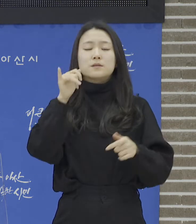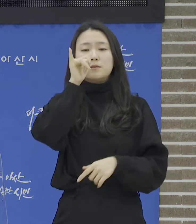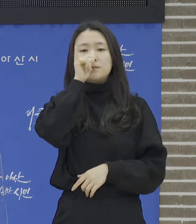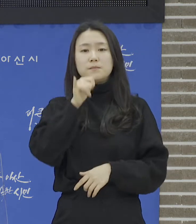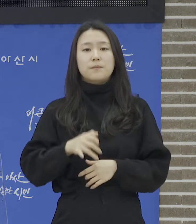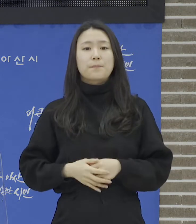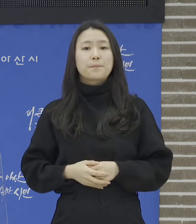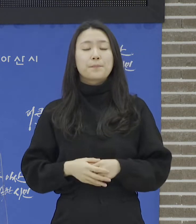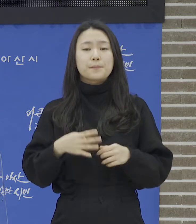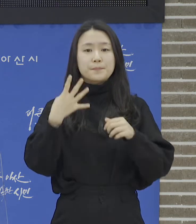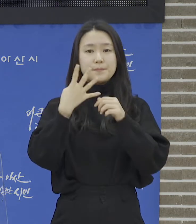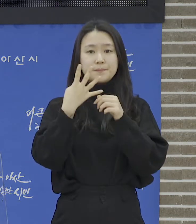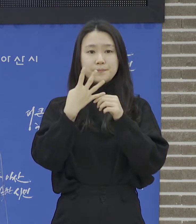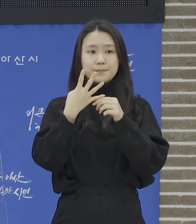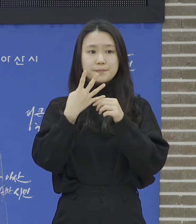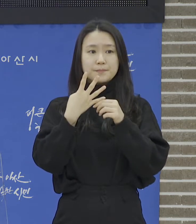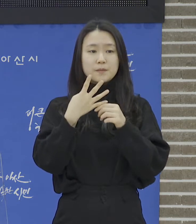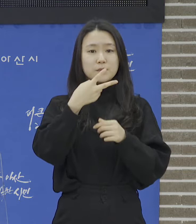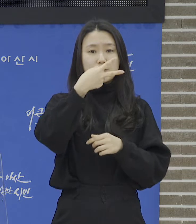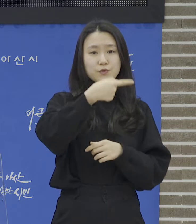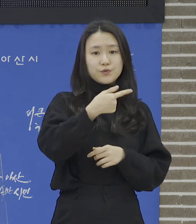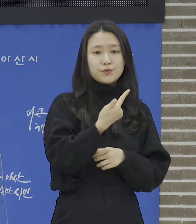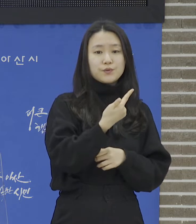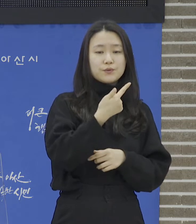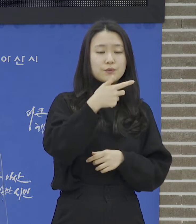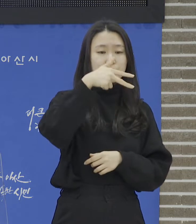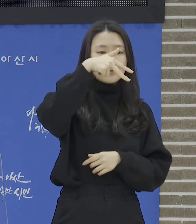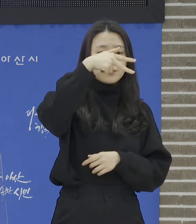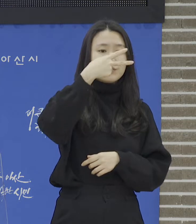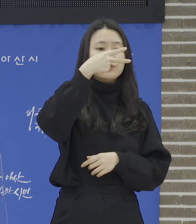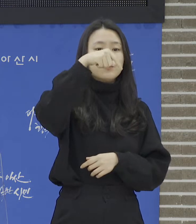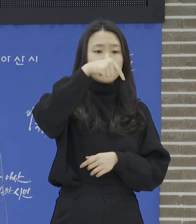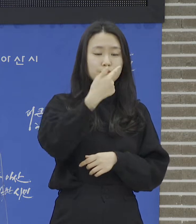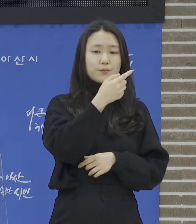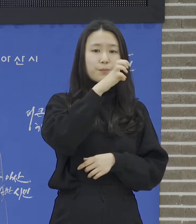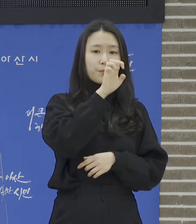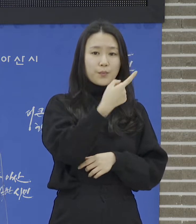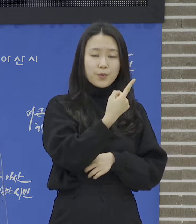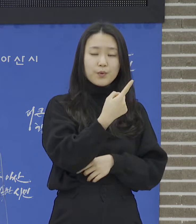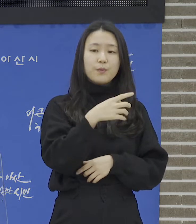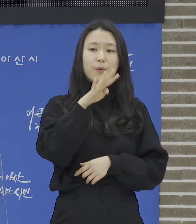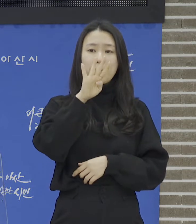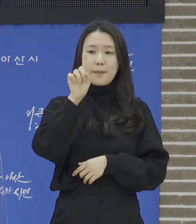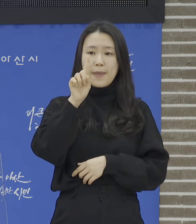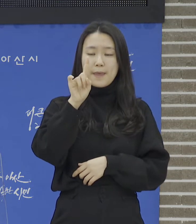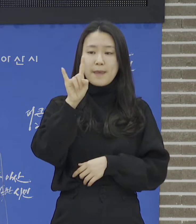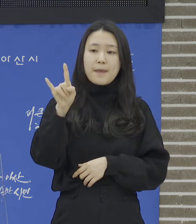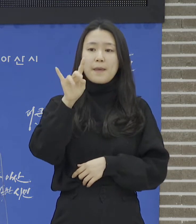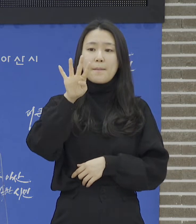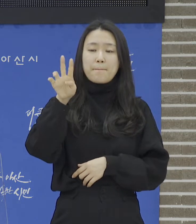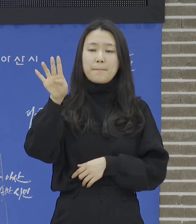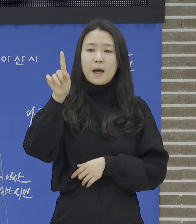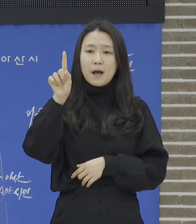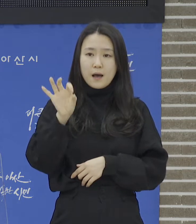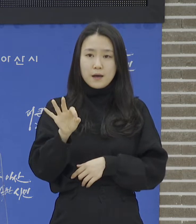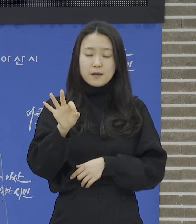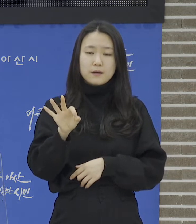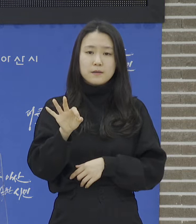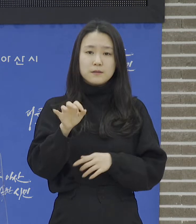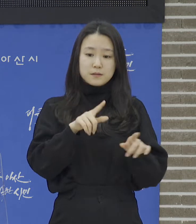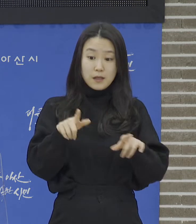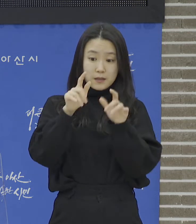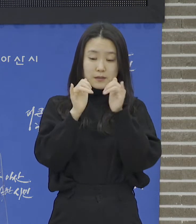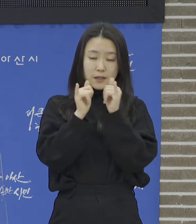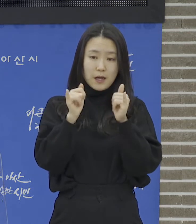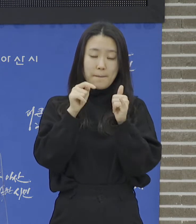네 번째, 둠포, 해방, 인접 시민의 진단검사를 통한 역학 조사를 신속하게 대응하기 위해